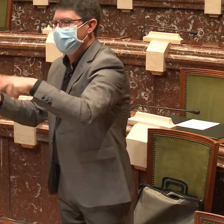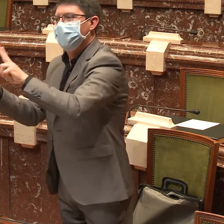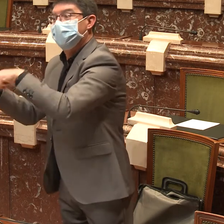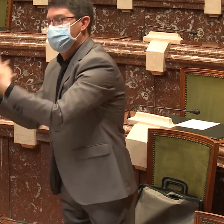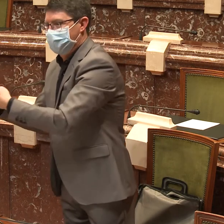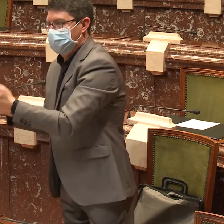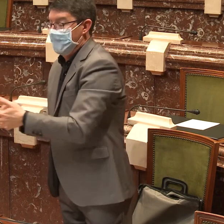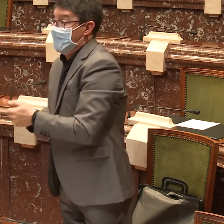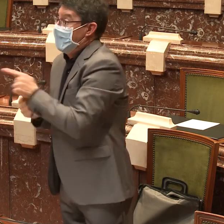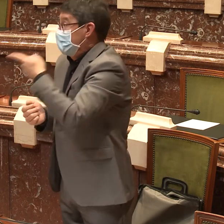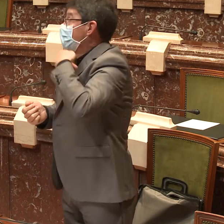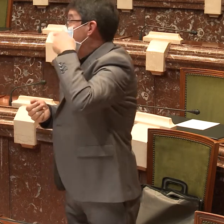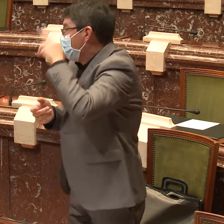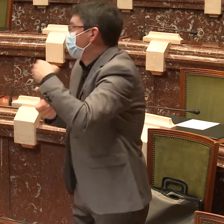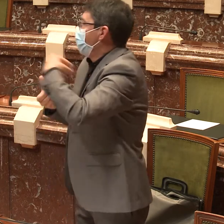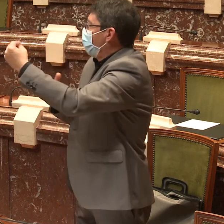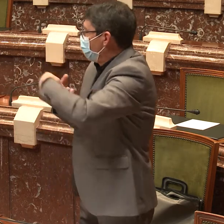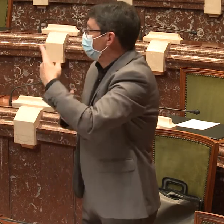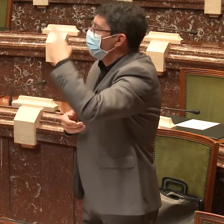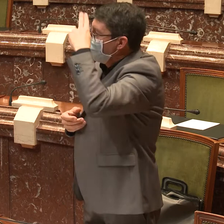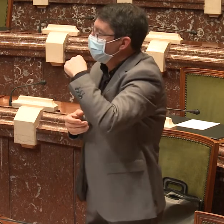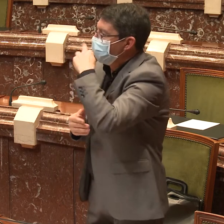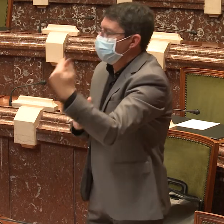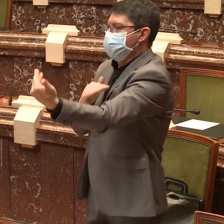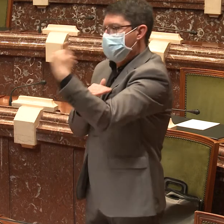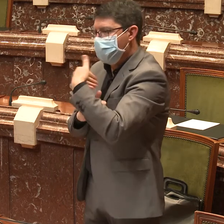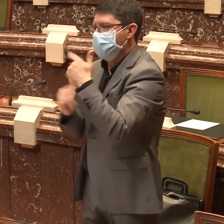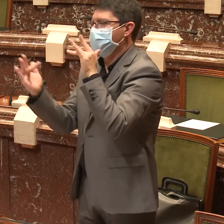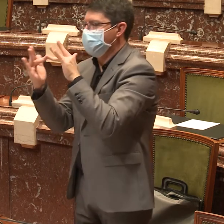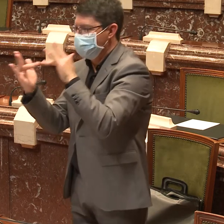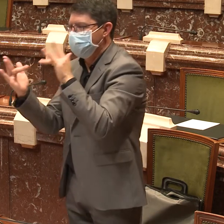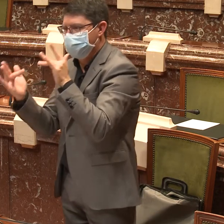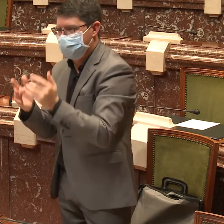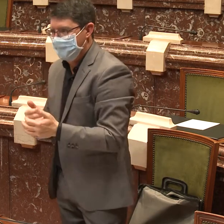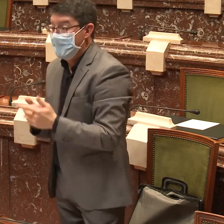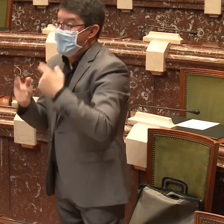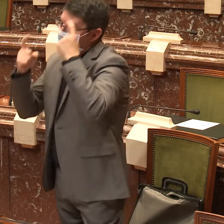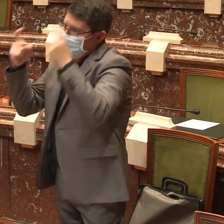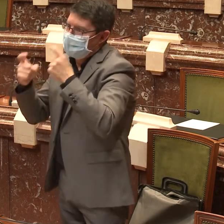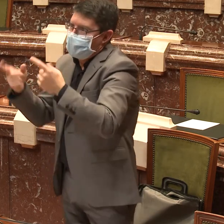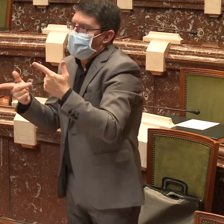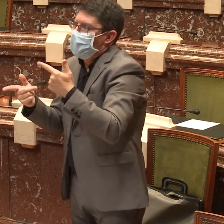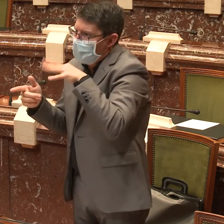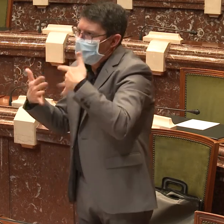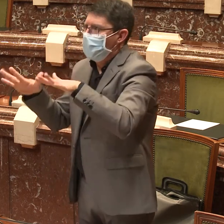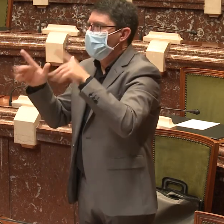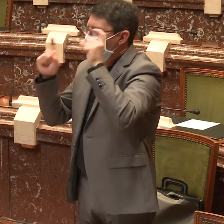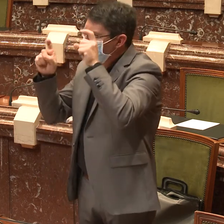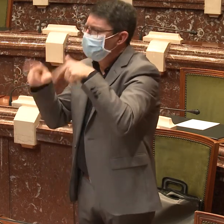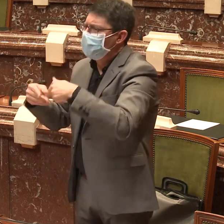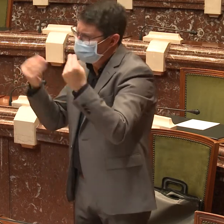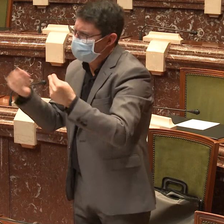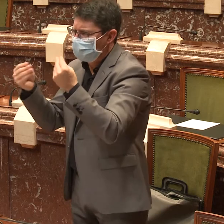tenemos ya que empezar a movilizar todo ese servicio desde junio. Se han dado casos también que los padres han